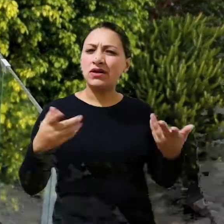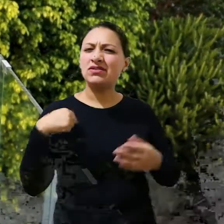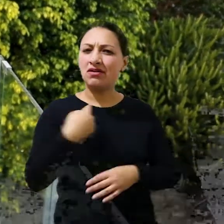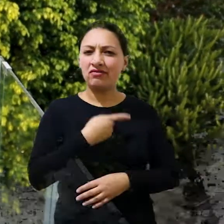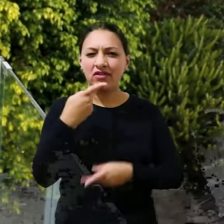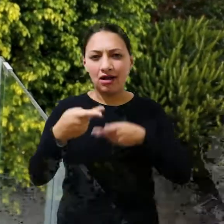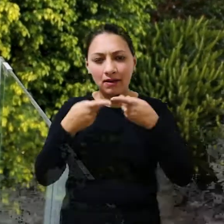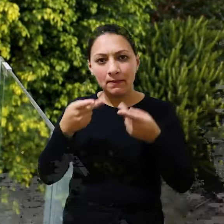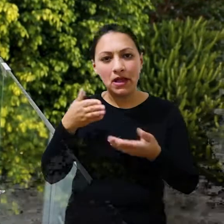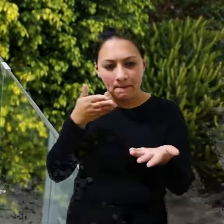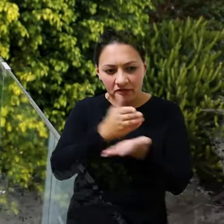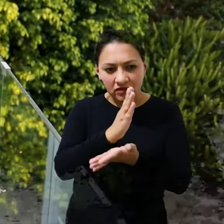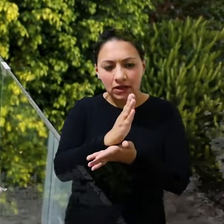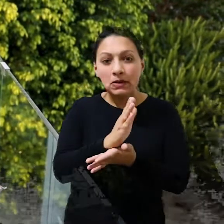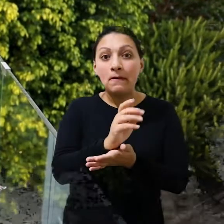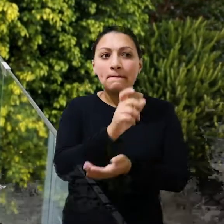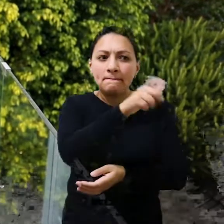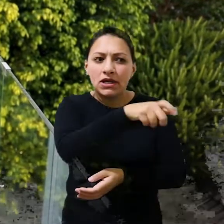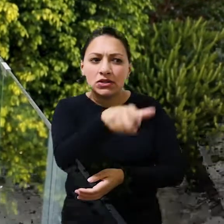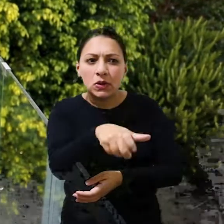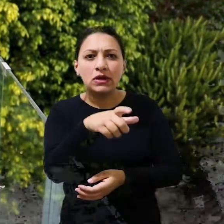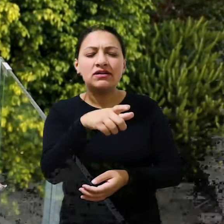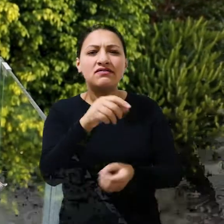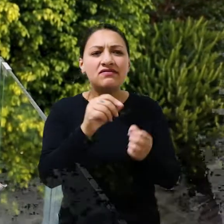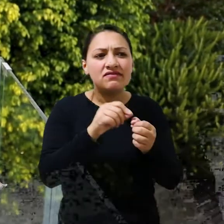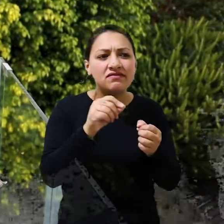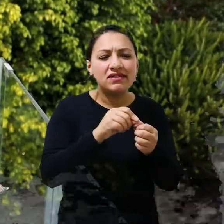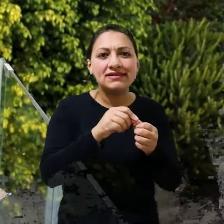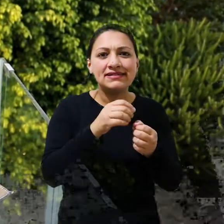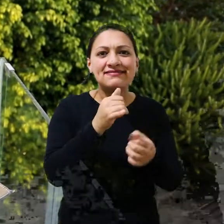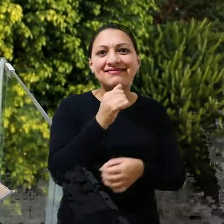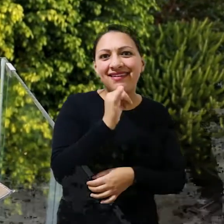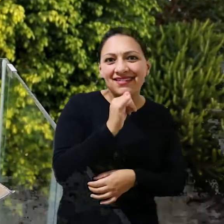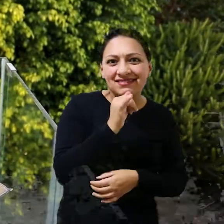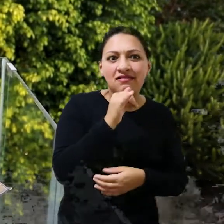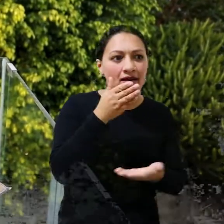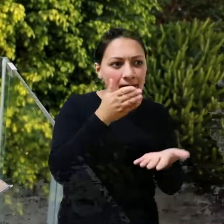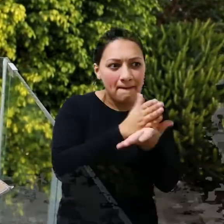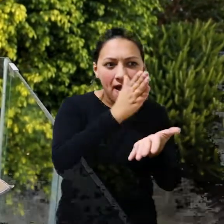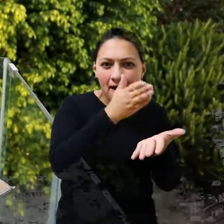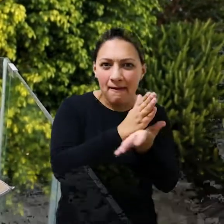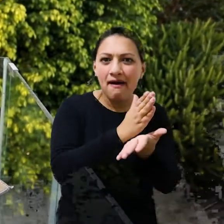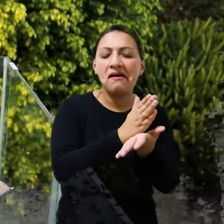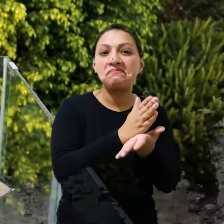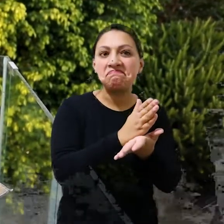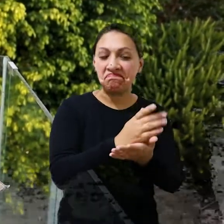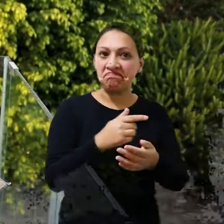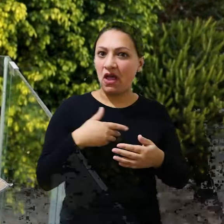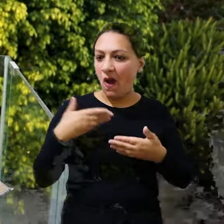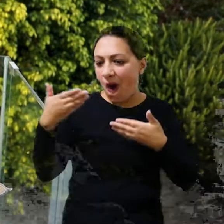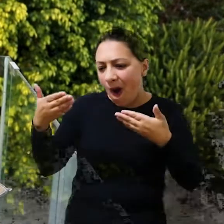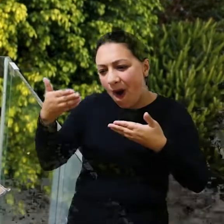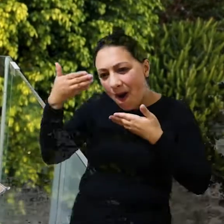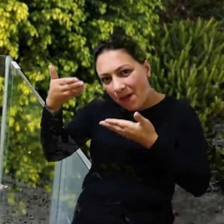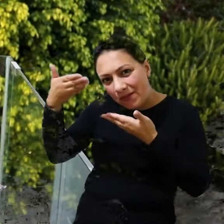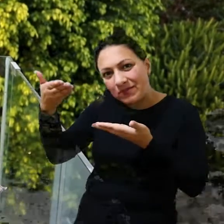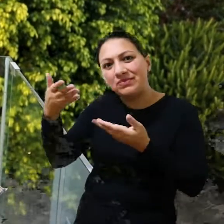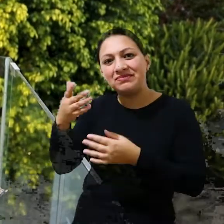chamamos de aprovado quem já passou por muitos testes. Também seria uma grande honra, uma grande